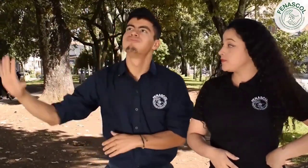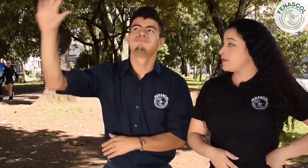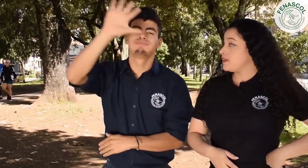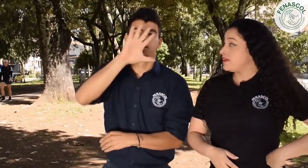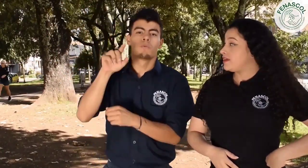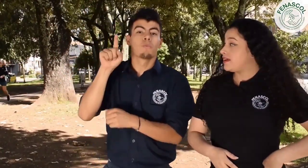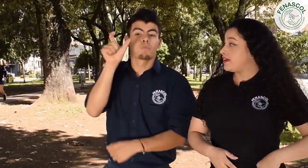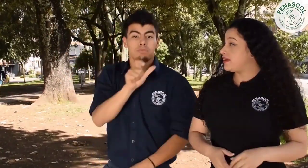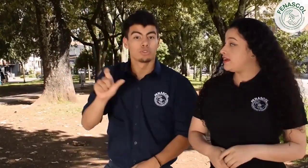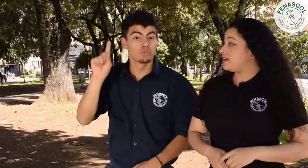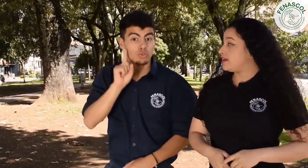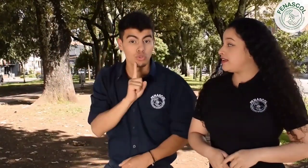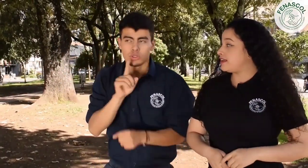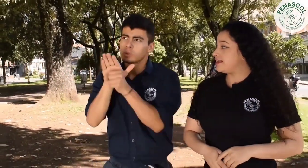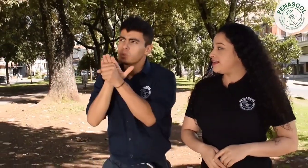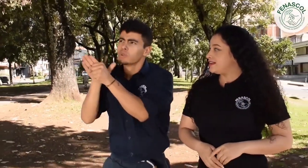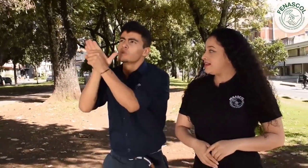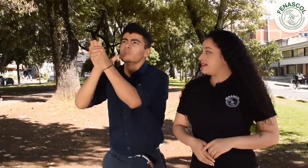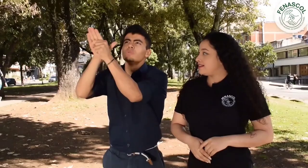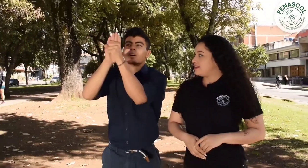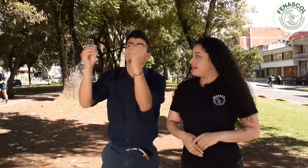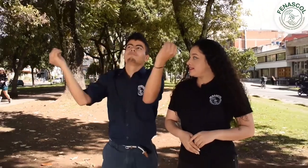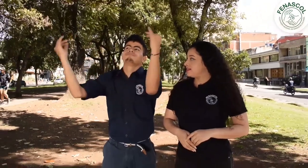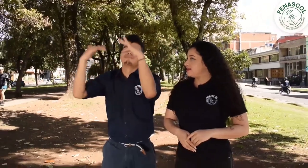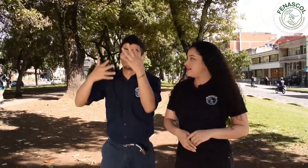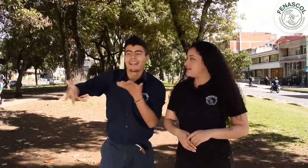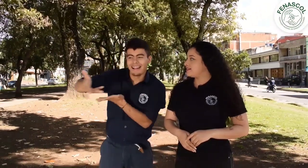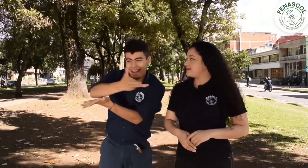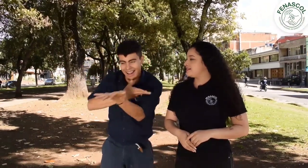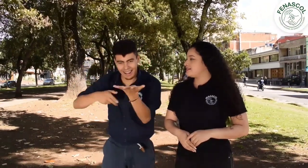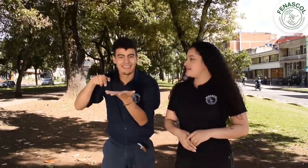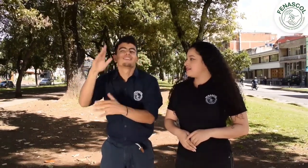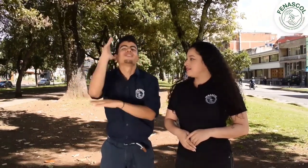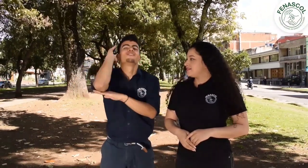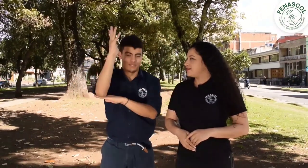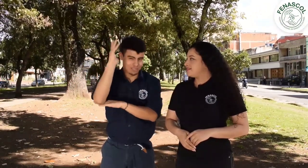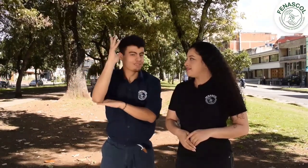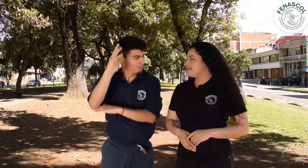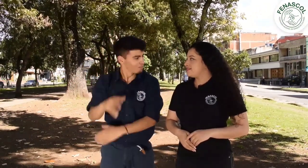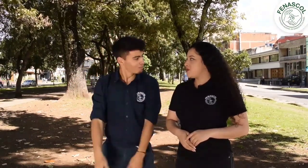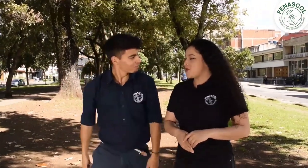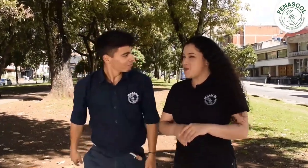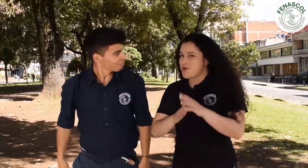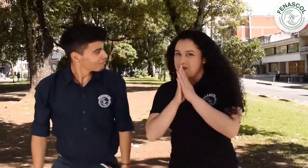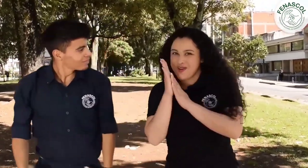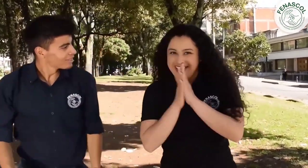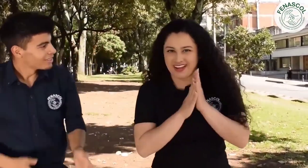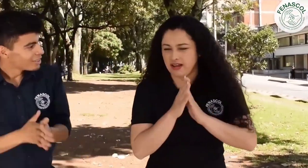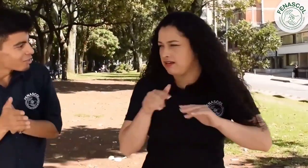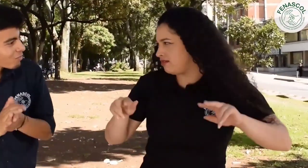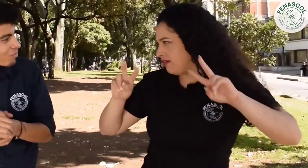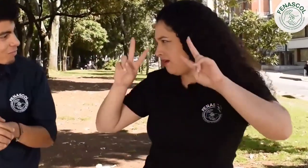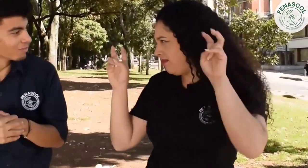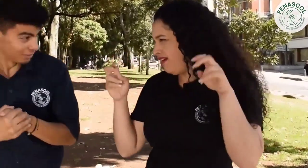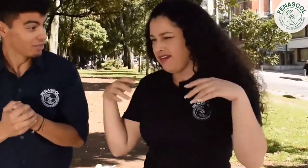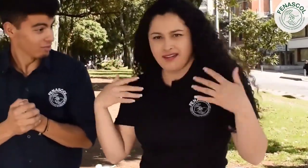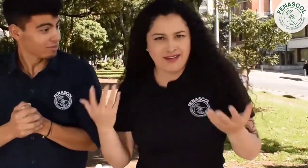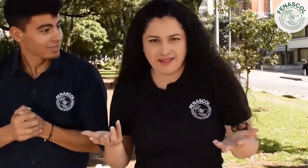acerca de la situación de la persona sorda en Colombia. Sí, el tema